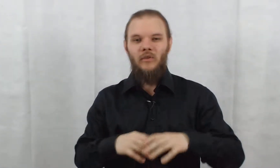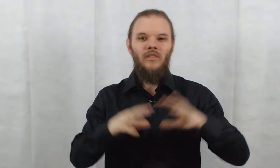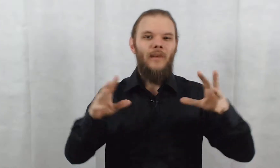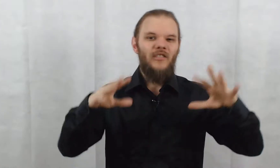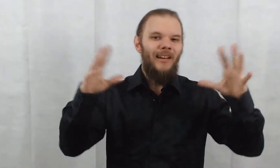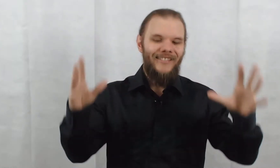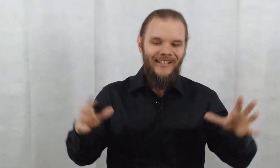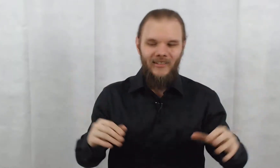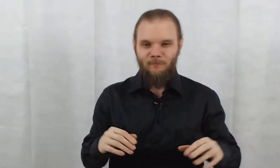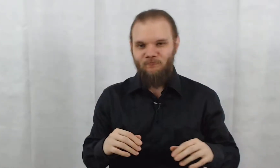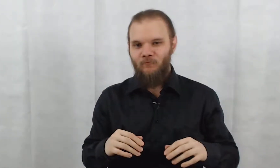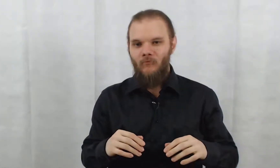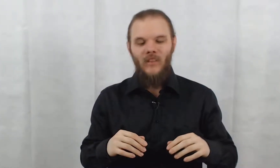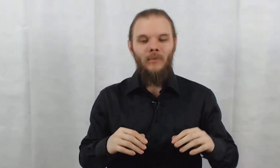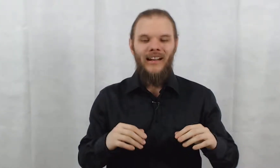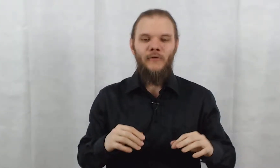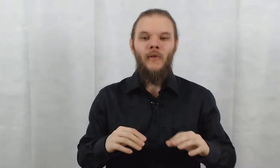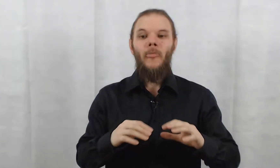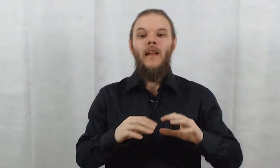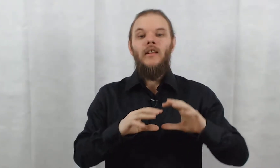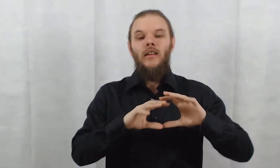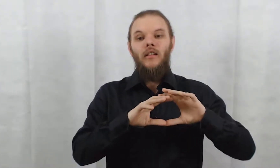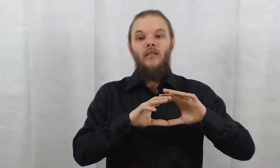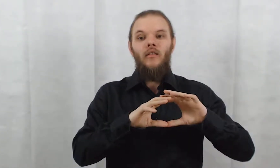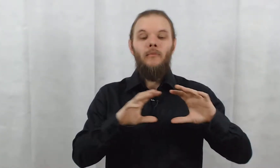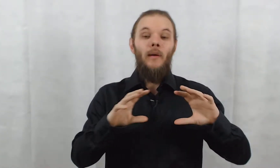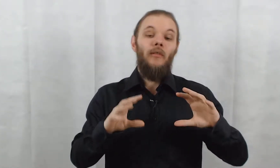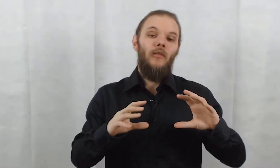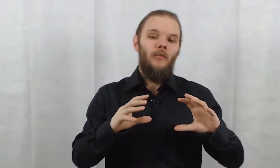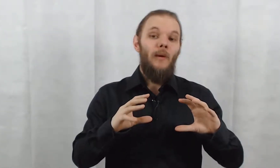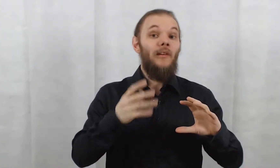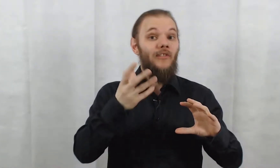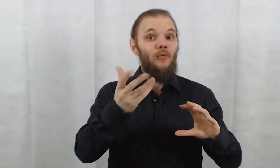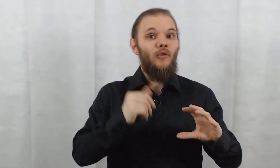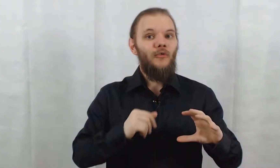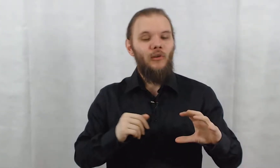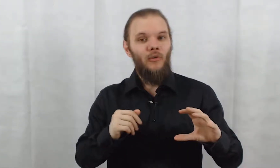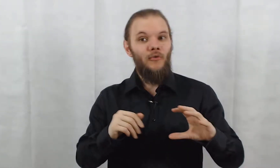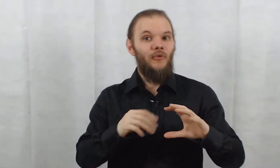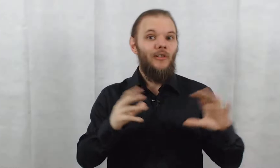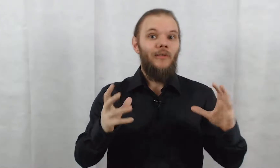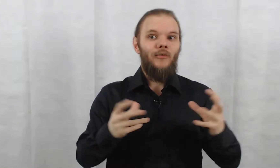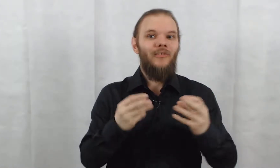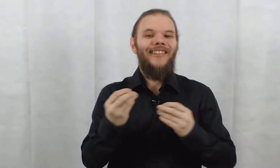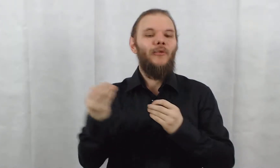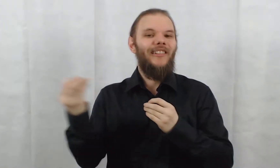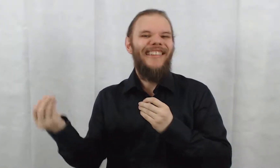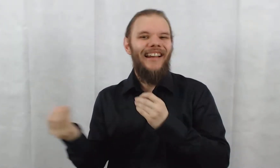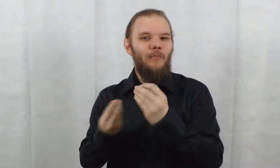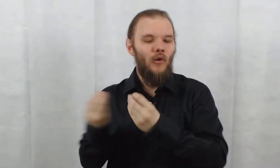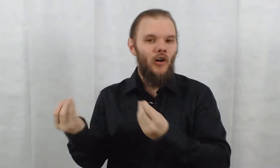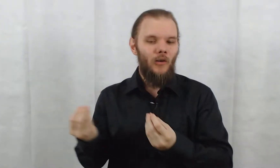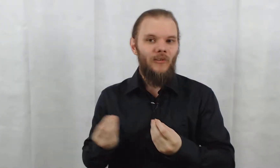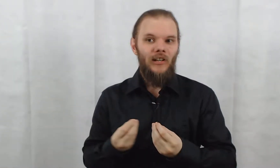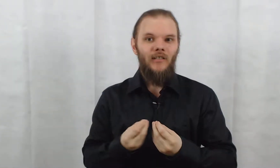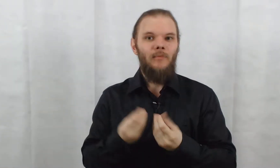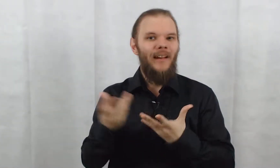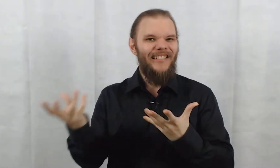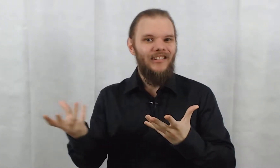une image malsaine. Bref. Même les cellules cancéreuses aussi, enfin, tout ce qui est aussi lié à la mort, comme ça, les maladies,